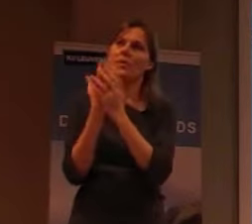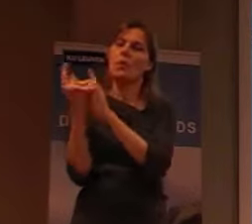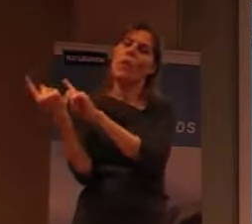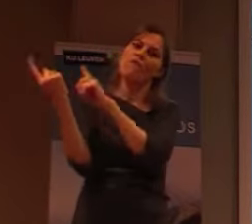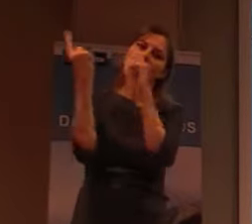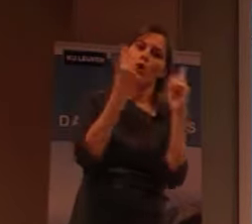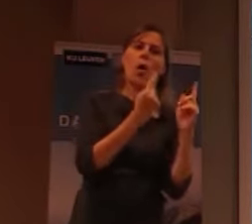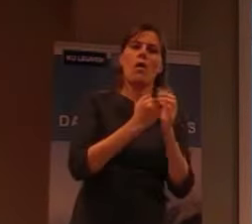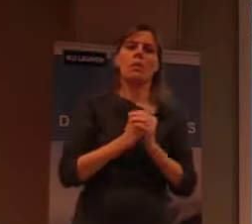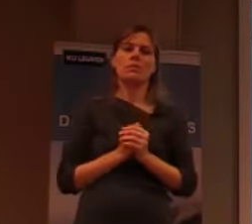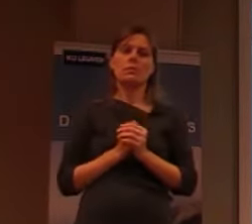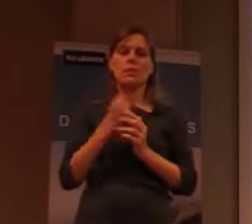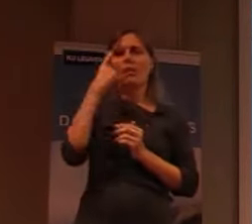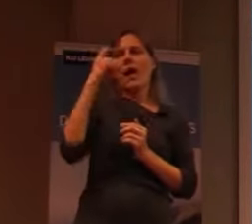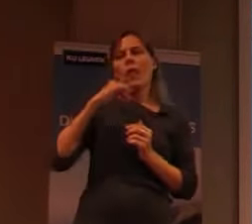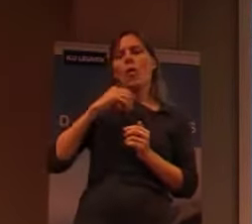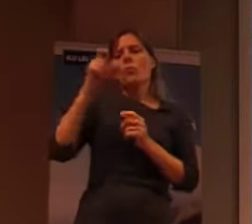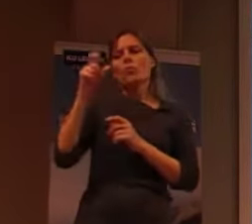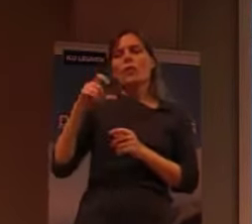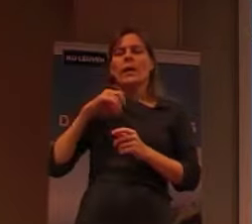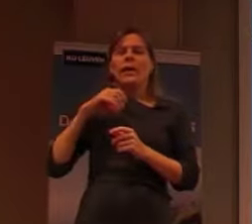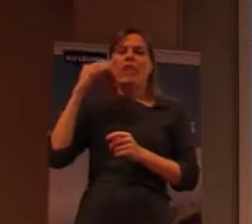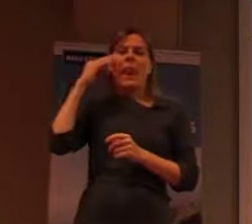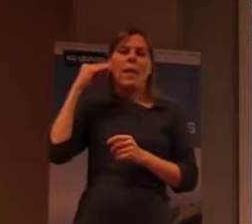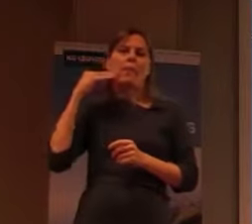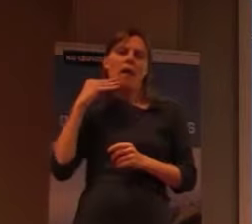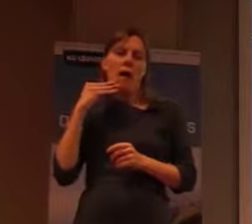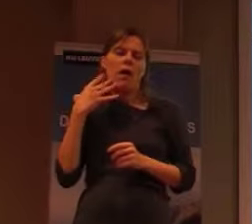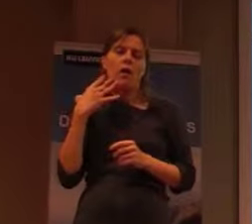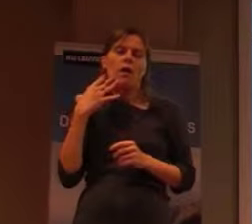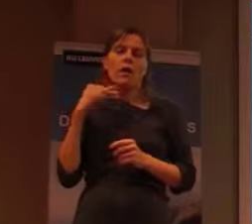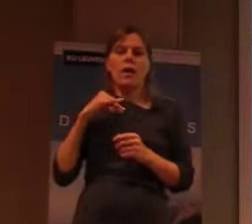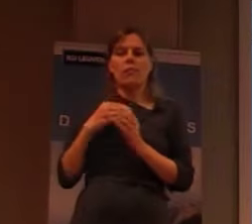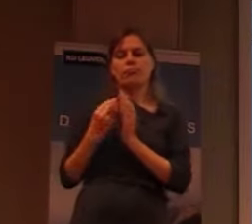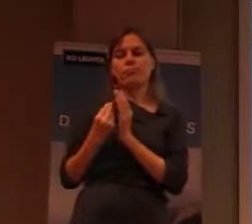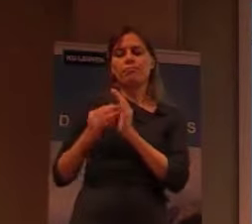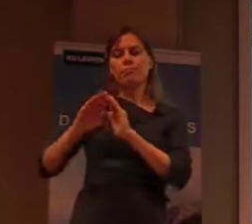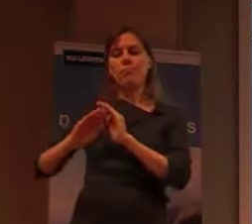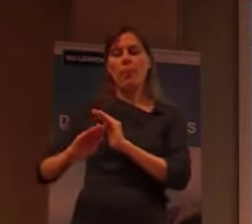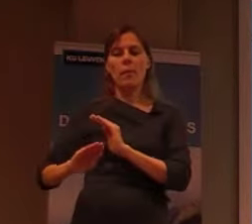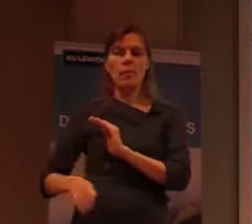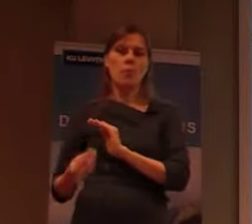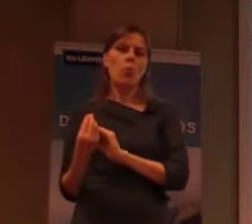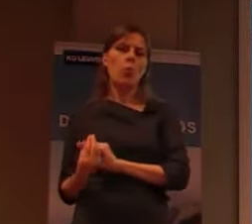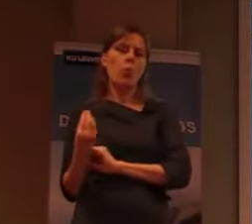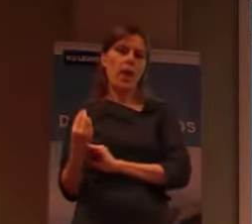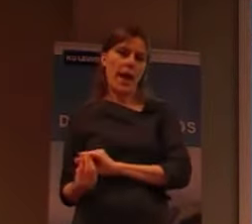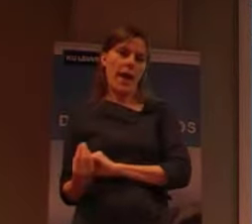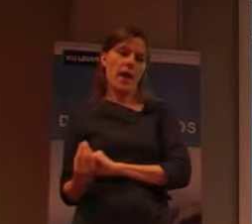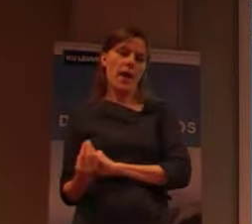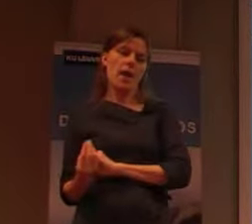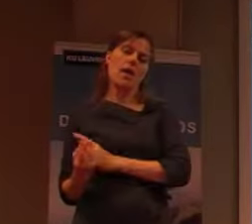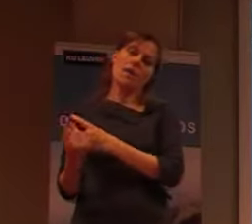het aantal mensen met Lepra al heel weinig is geworden. En waar ze opnieuw gaan